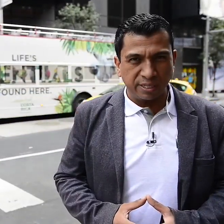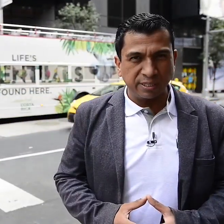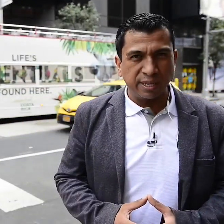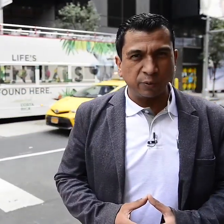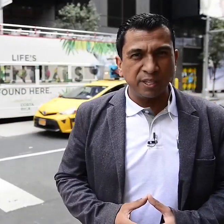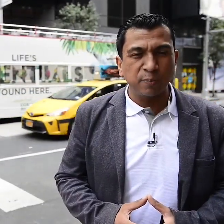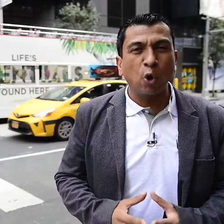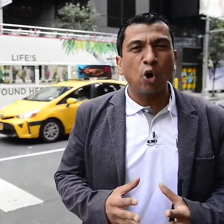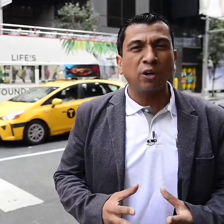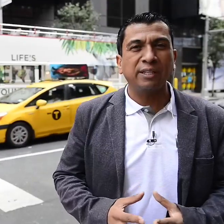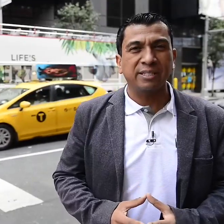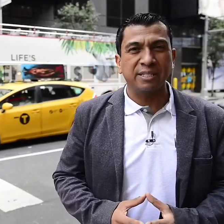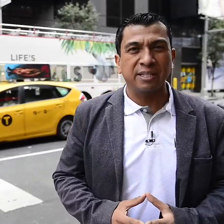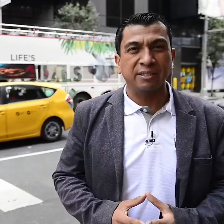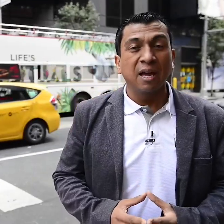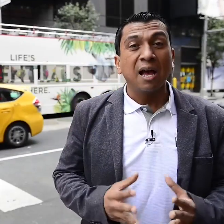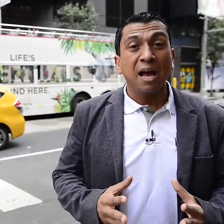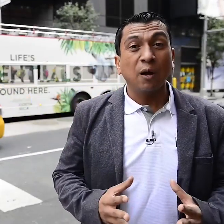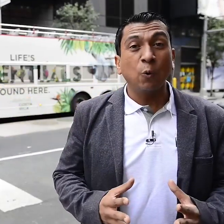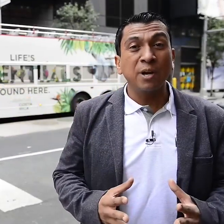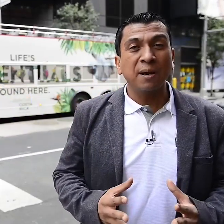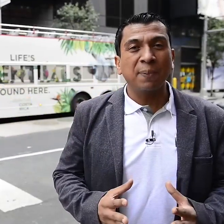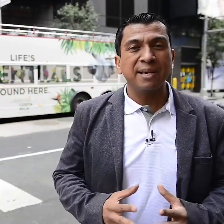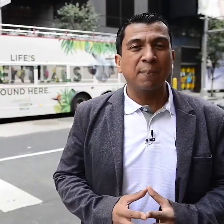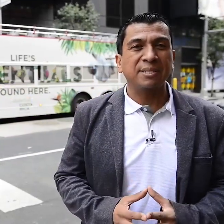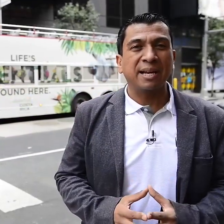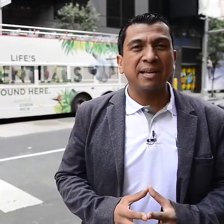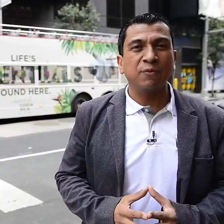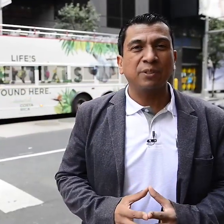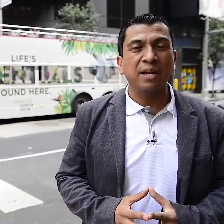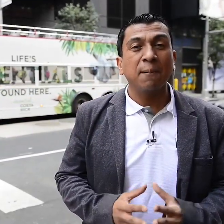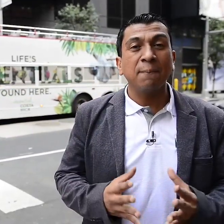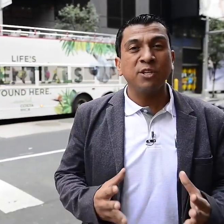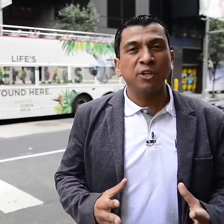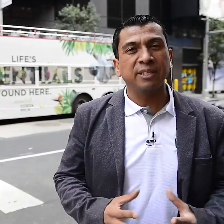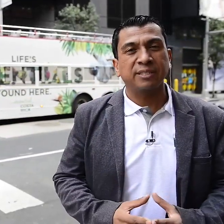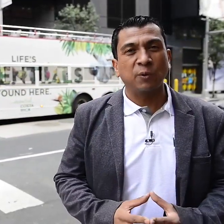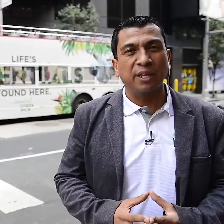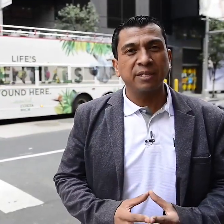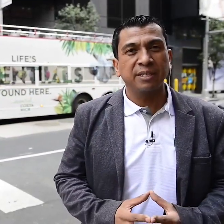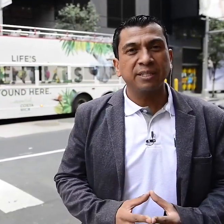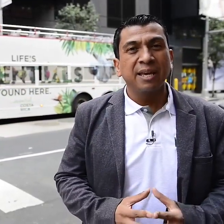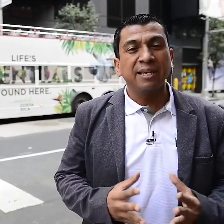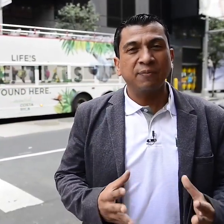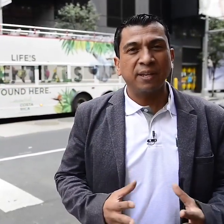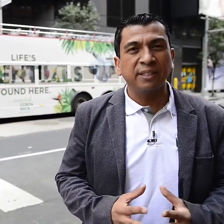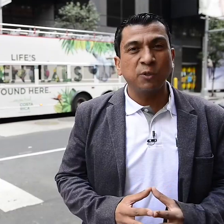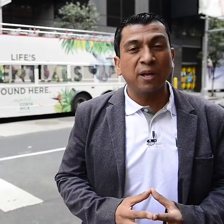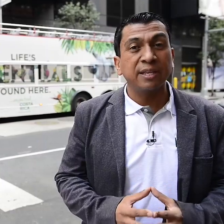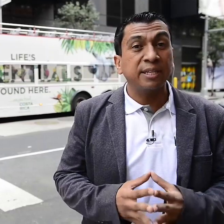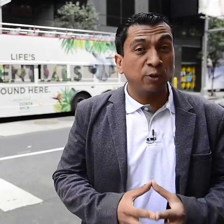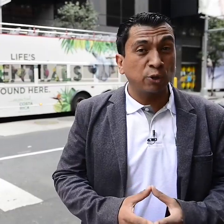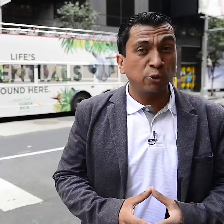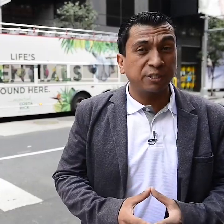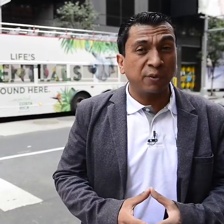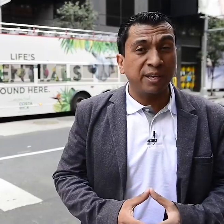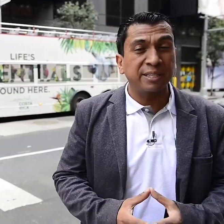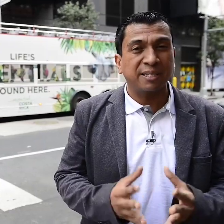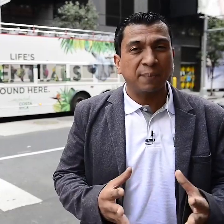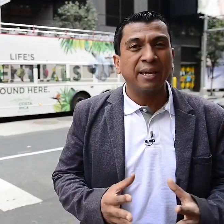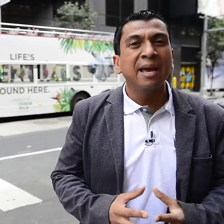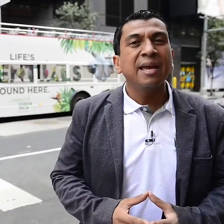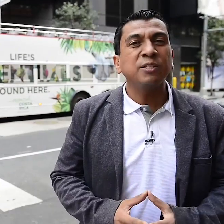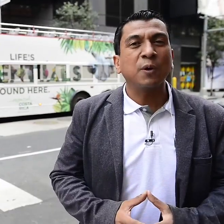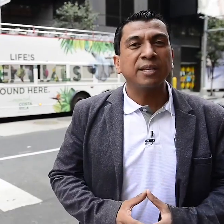Instituto Costarricense de Turismo Only the Essentials. Una campaña que empezarán a disfrutar millones de estadounidenses en diferentes ciudades y no solo los